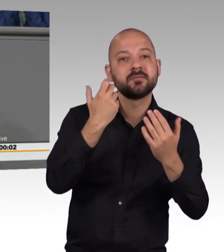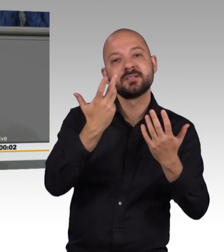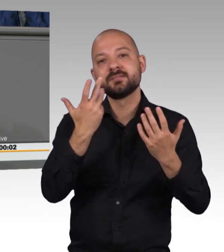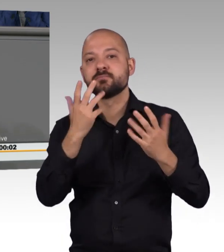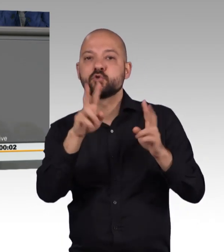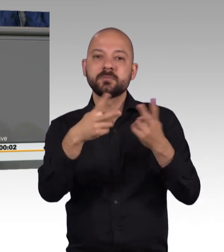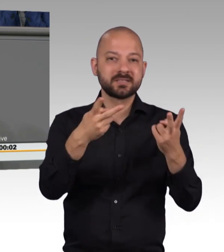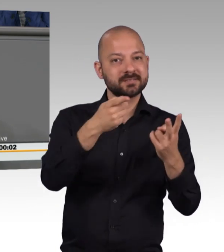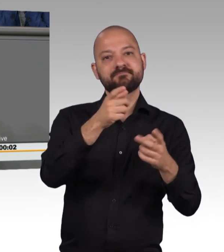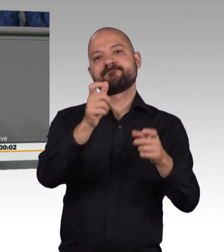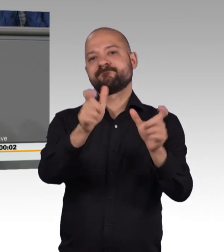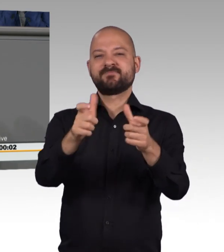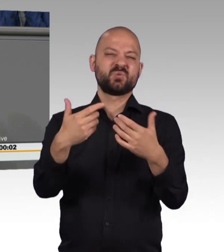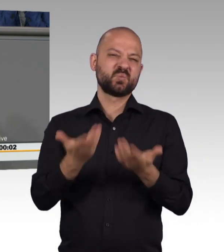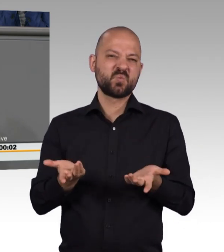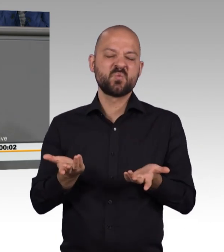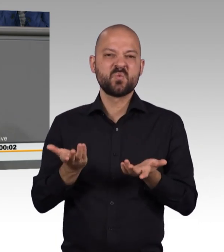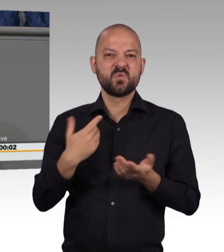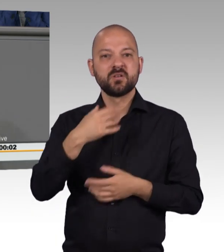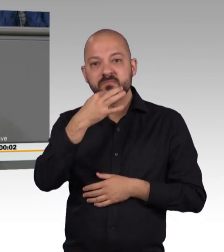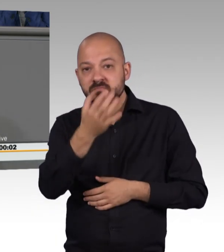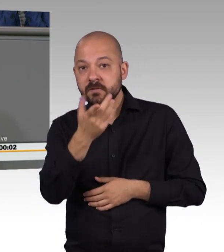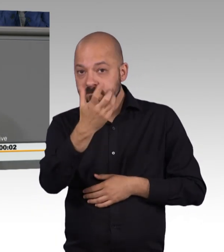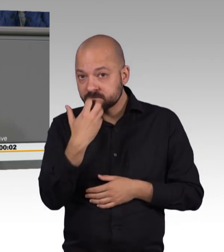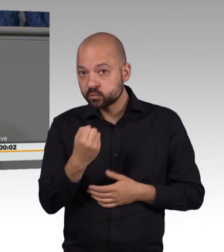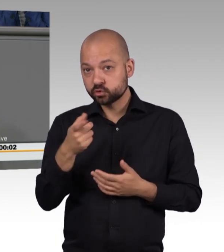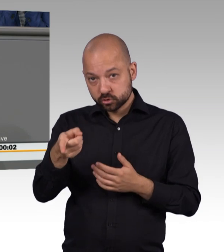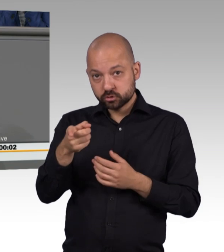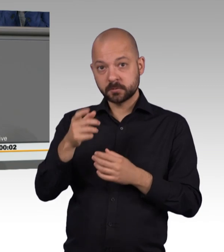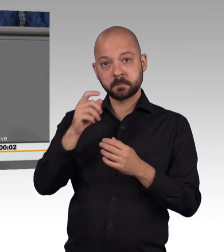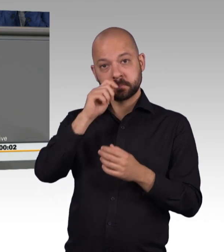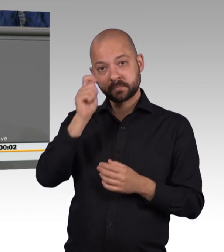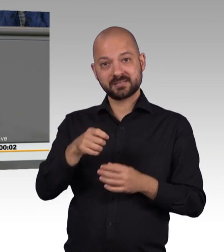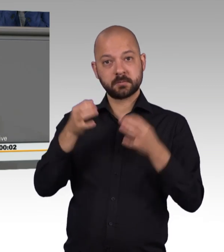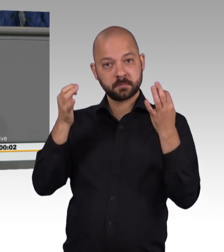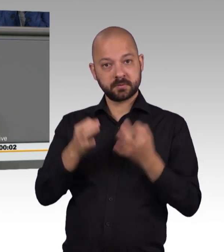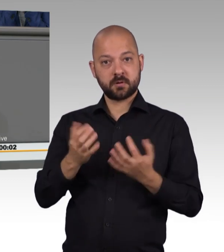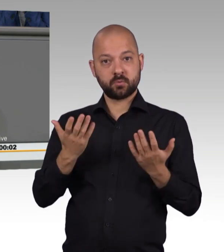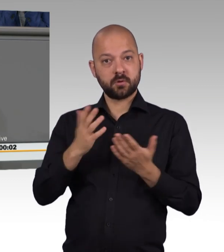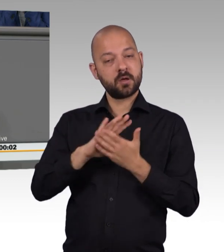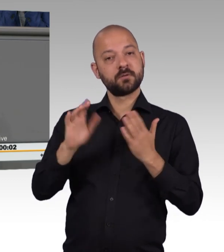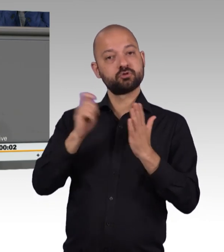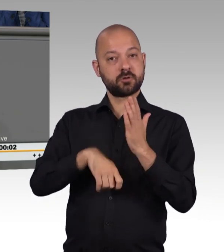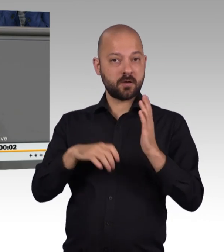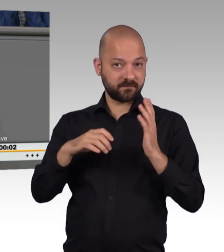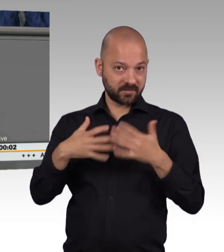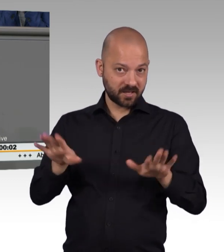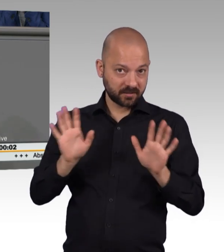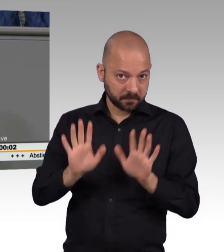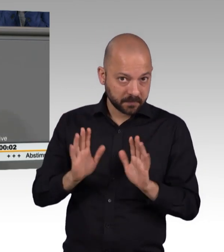wirklich, dass der Missbrauch der Wahlrechts- und Wahlassistenz straffrei bleibt, das kann doch nicht Ihr Ernst sein.